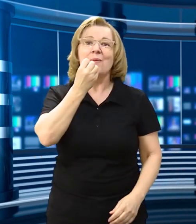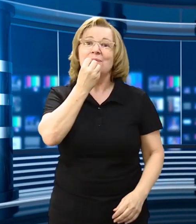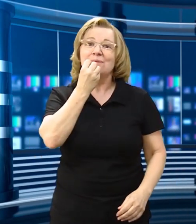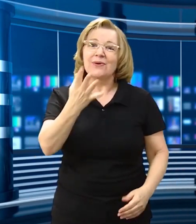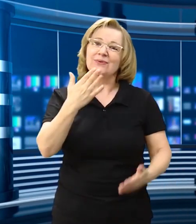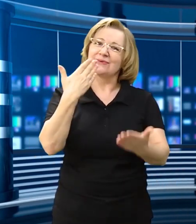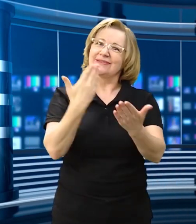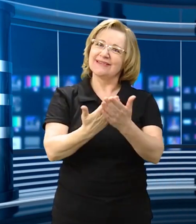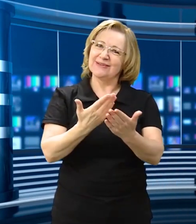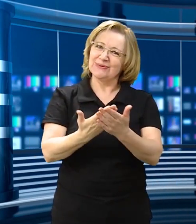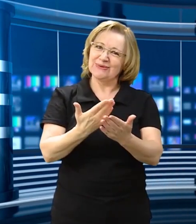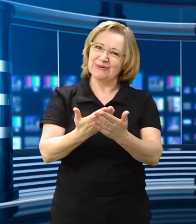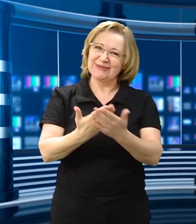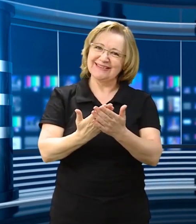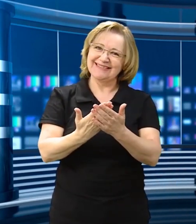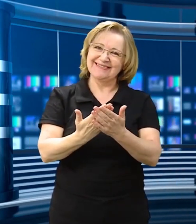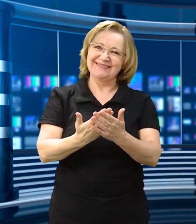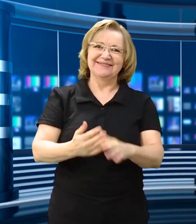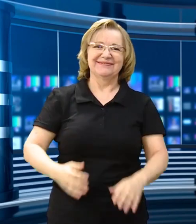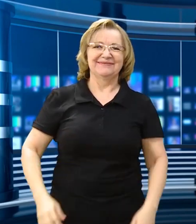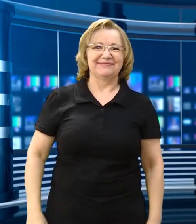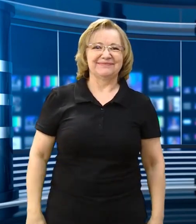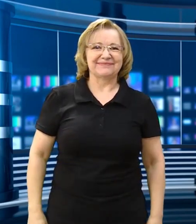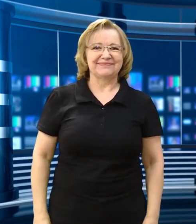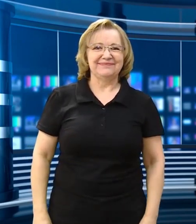ok? Tchau, bons estudos para vocês!